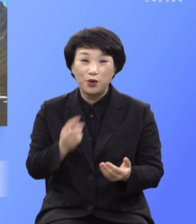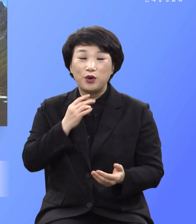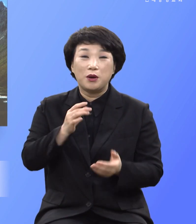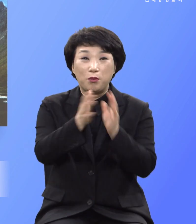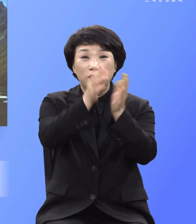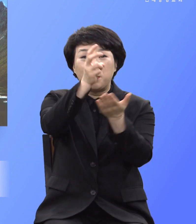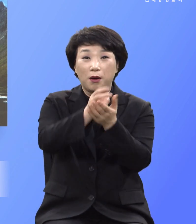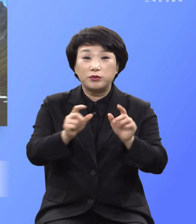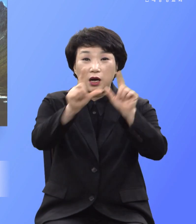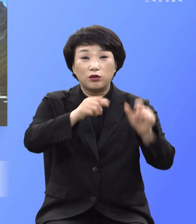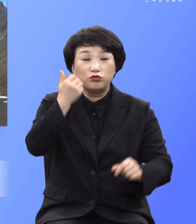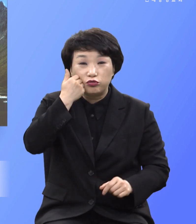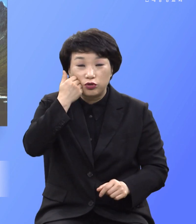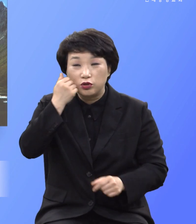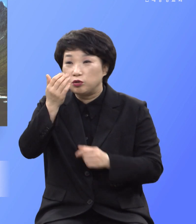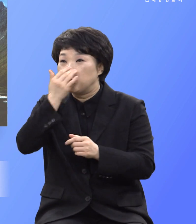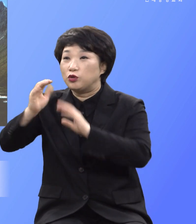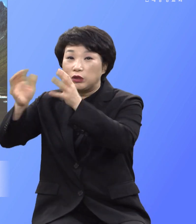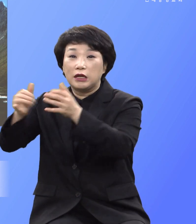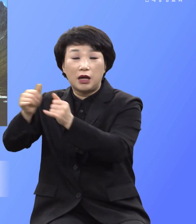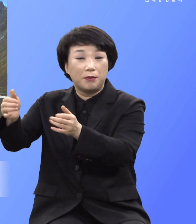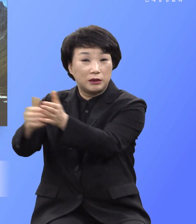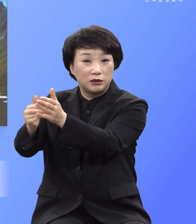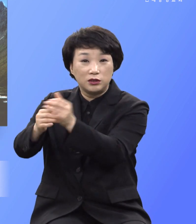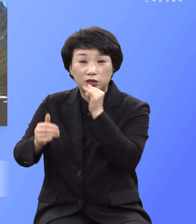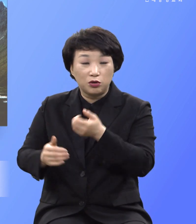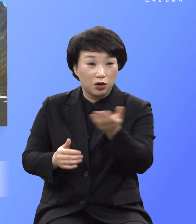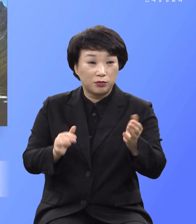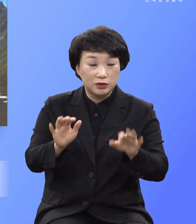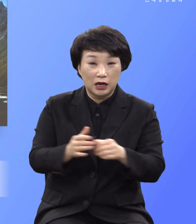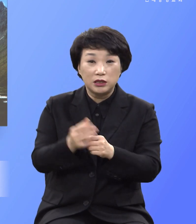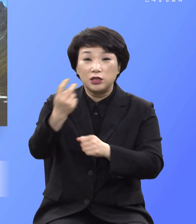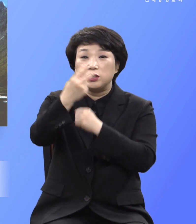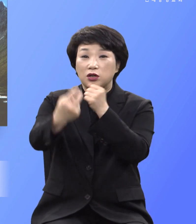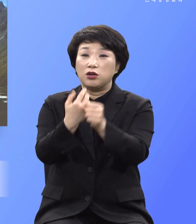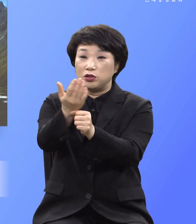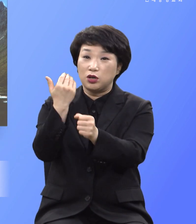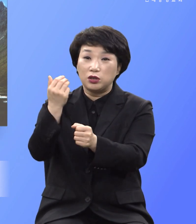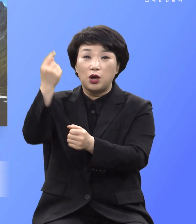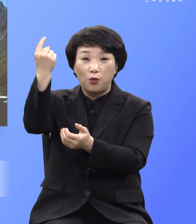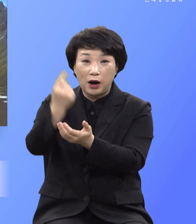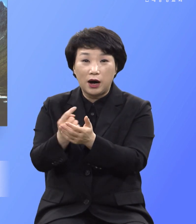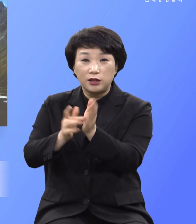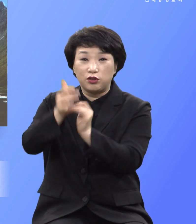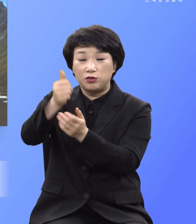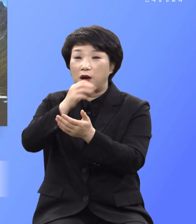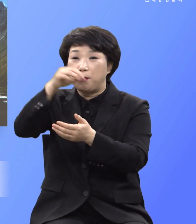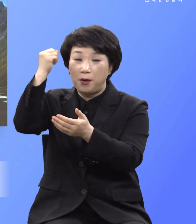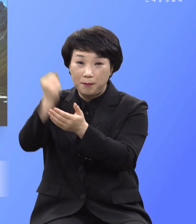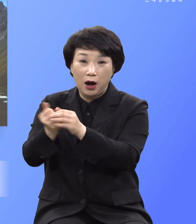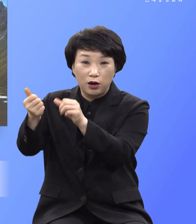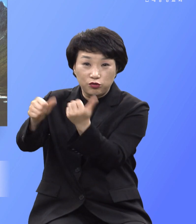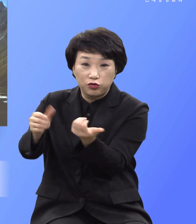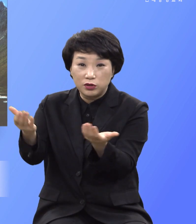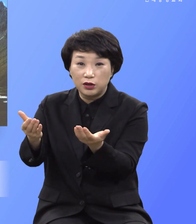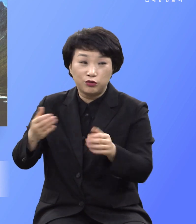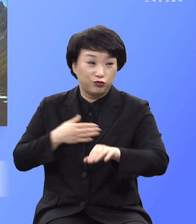이들밖에 없는데 이천년 전에 오셔서 죽으신 사건을 우리가 이 시대에 만나서 그